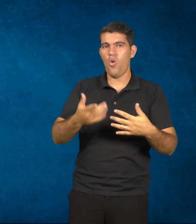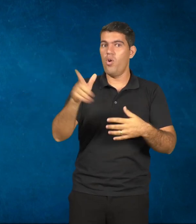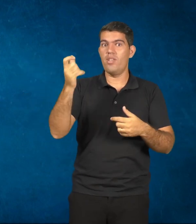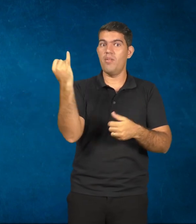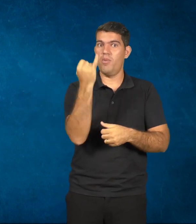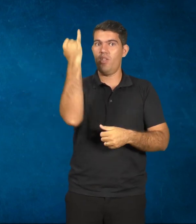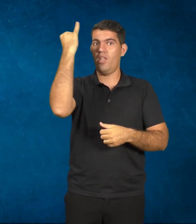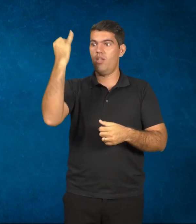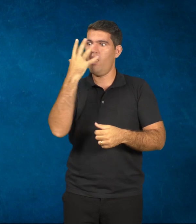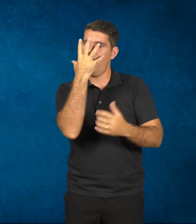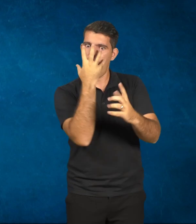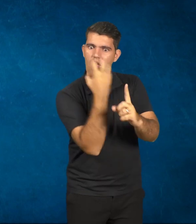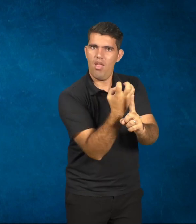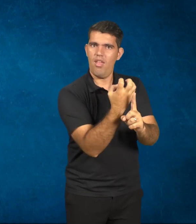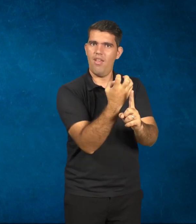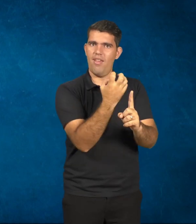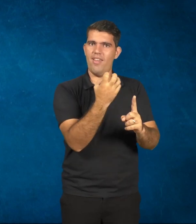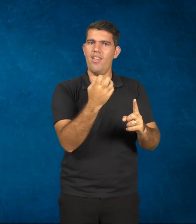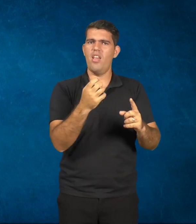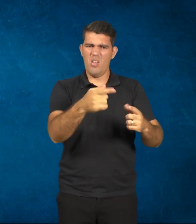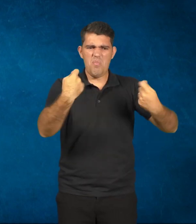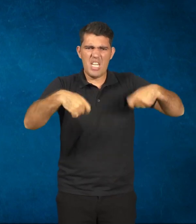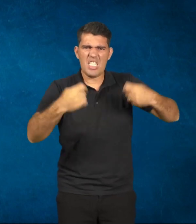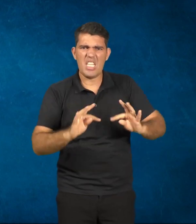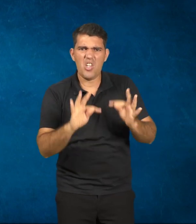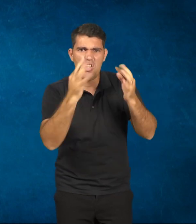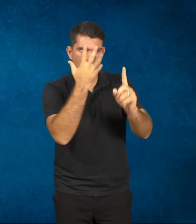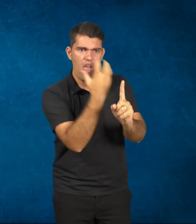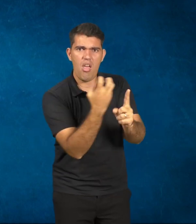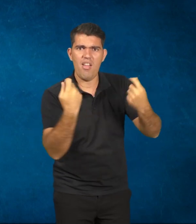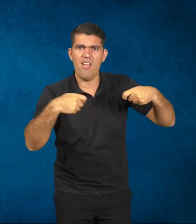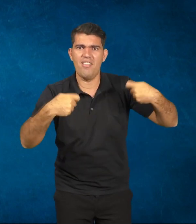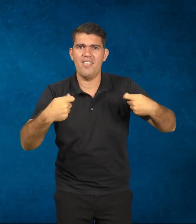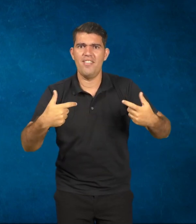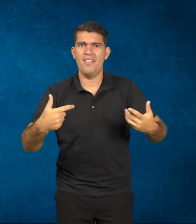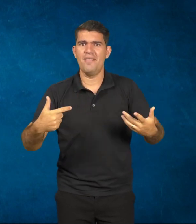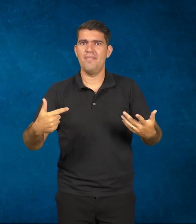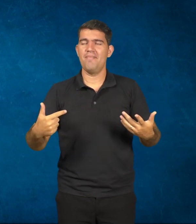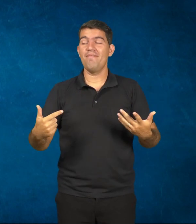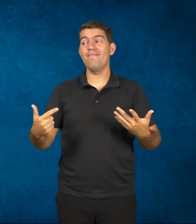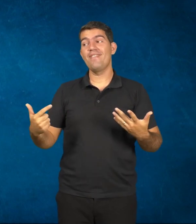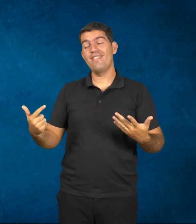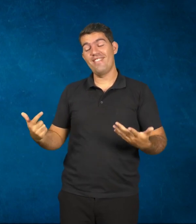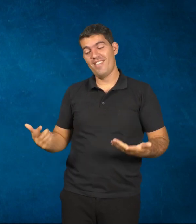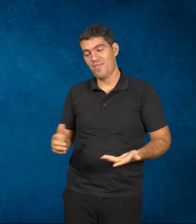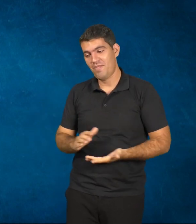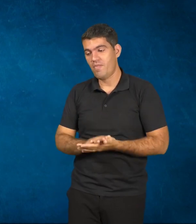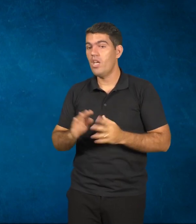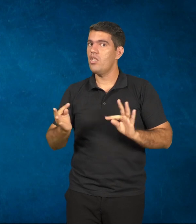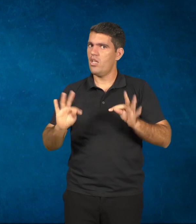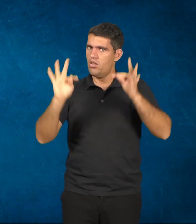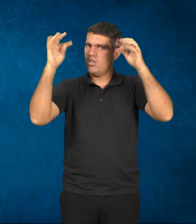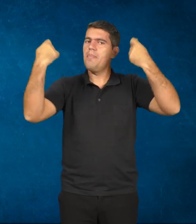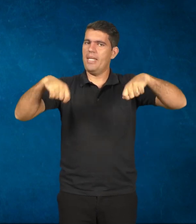atualmente é necessário ter a tecnologia para aprender essa atenção? A tecnologia é necessária, sem dúvida,